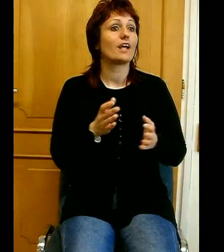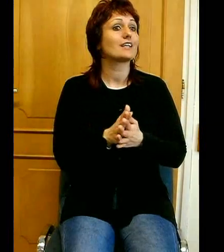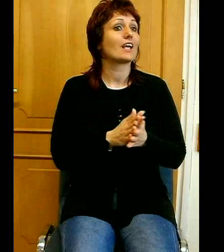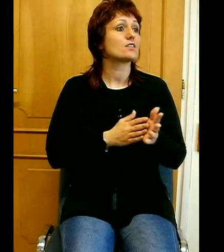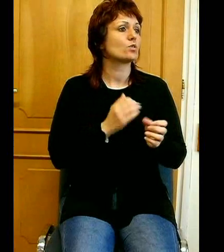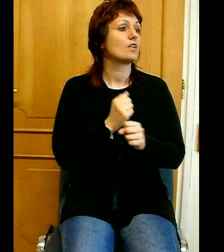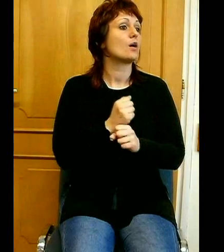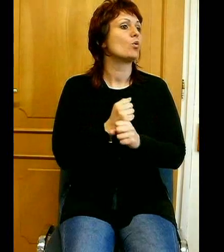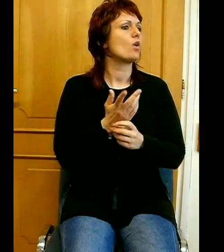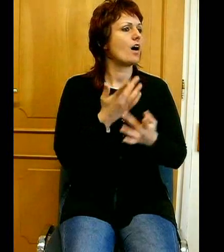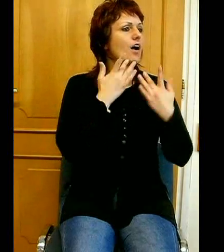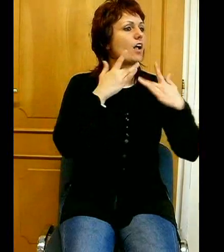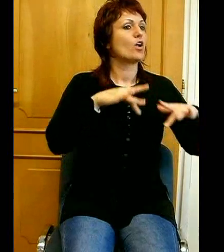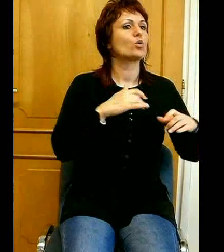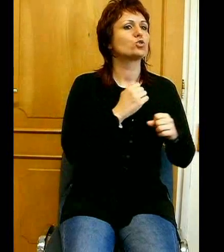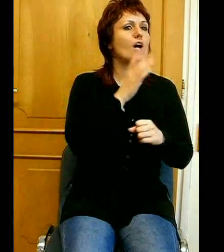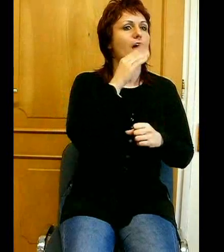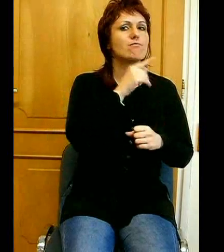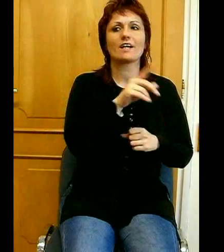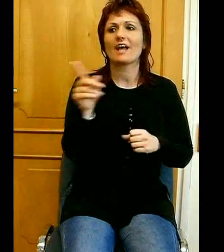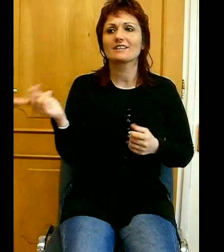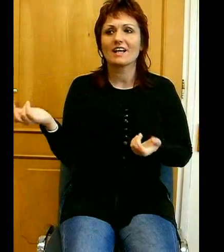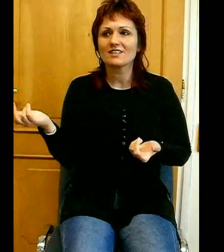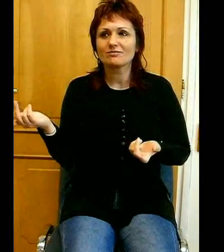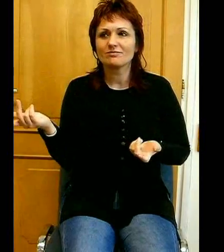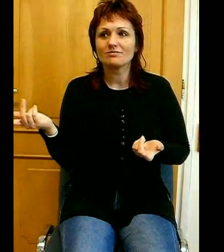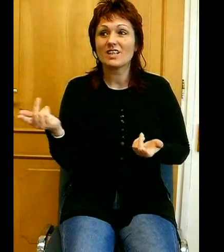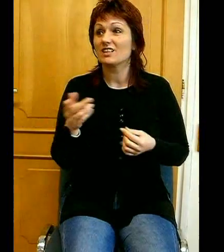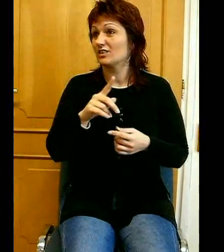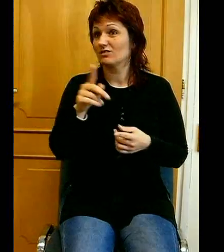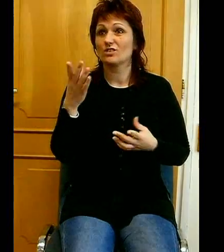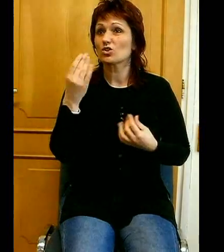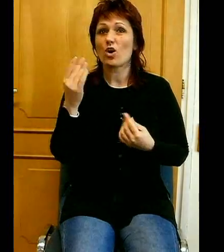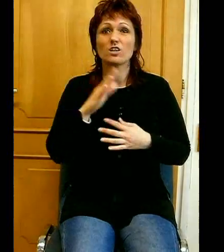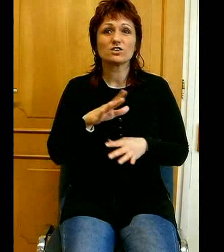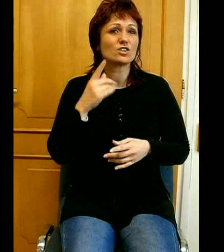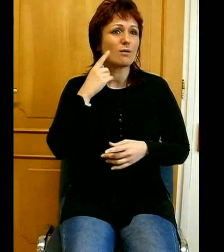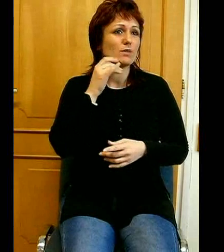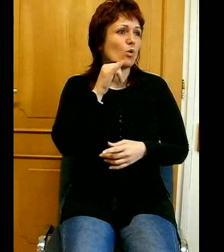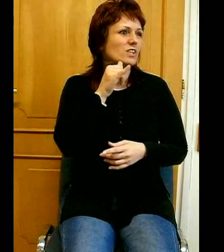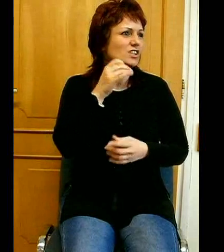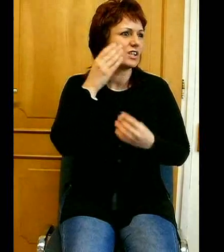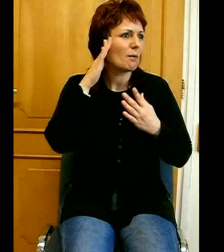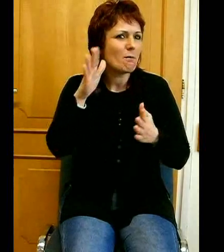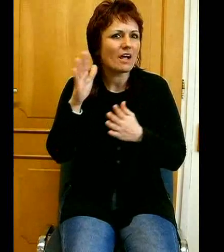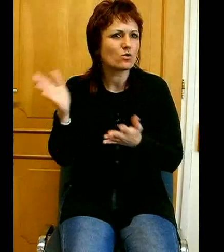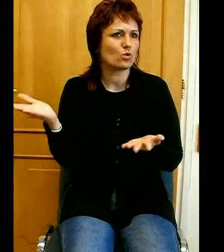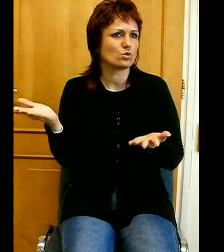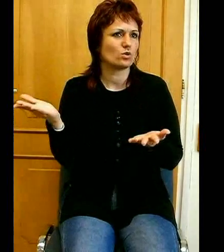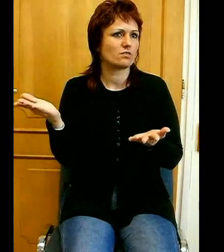számára, mert sokan semmivel sincsenek meggyőződve. Tessék tájékozódni. A mi felelősségünk